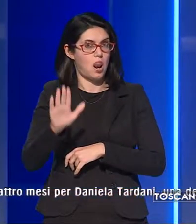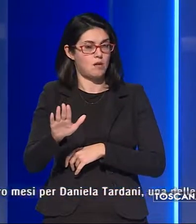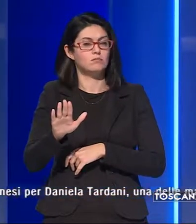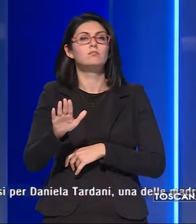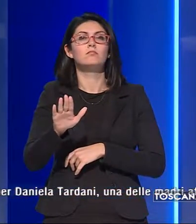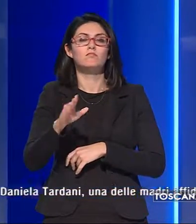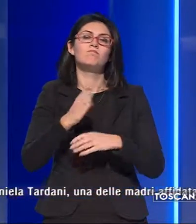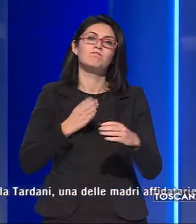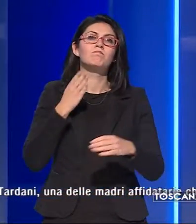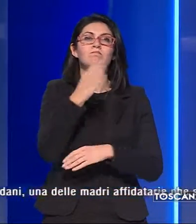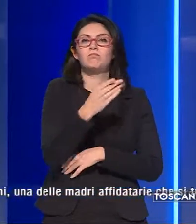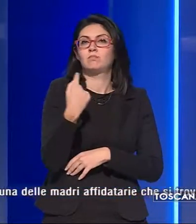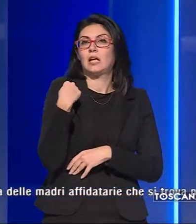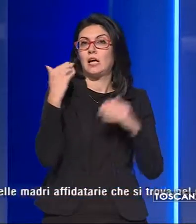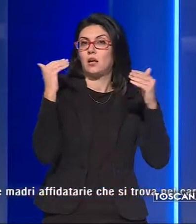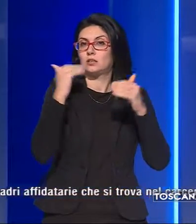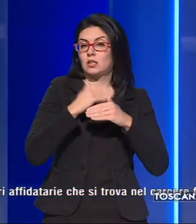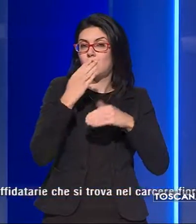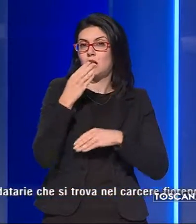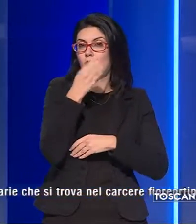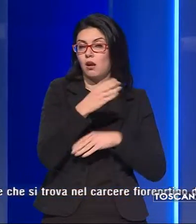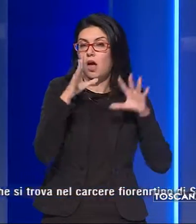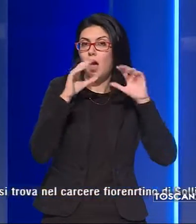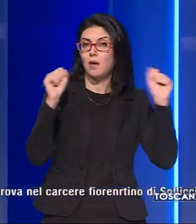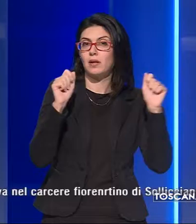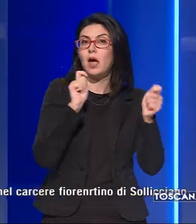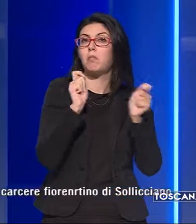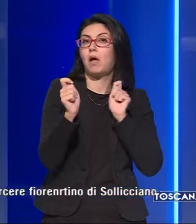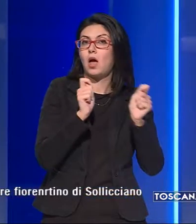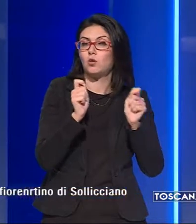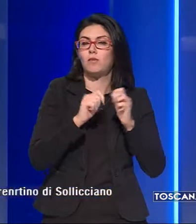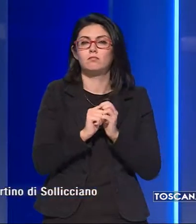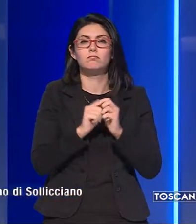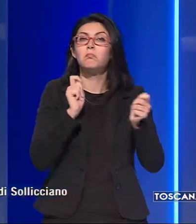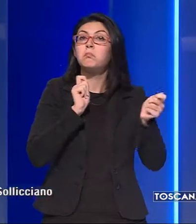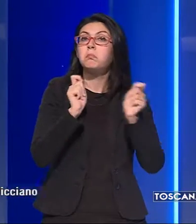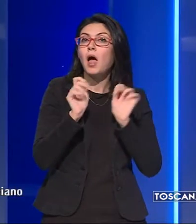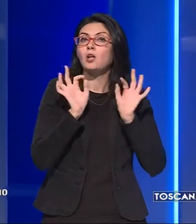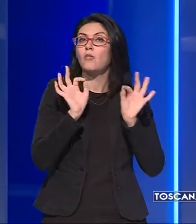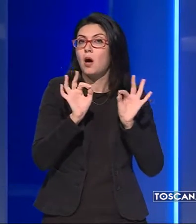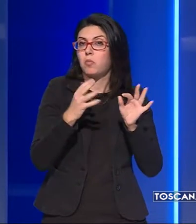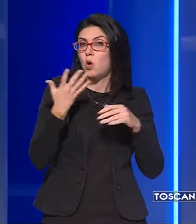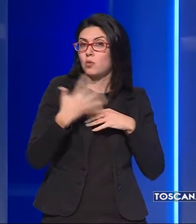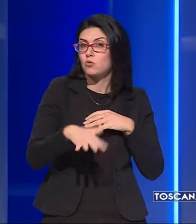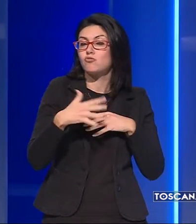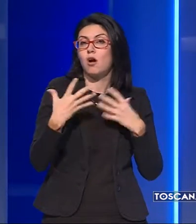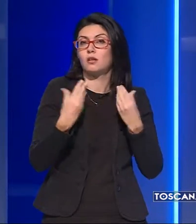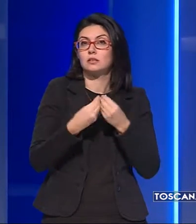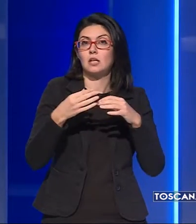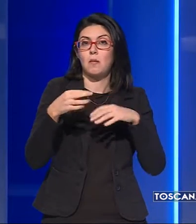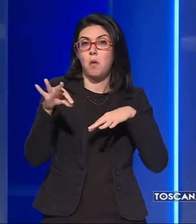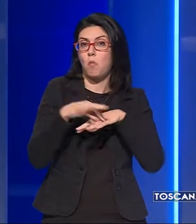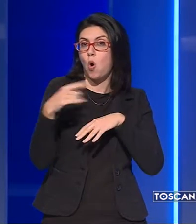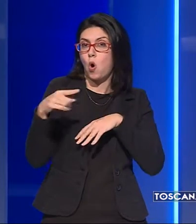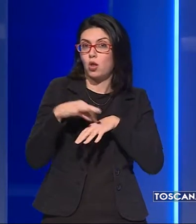si è consegnato ieri sera ai carabinieri di Padova, città nella quale si è recato accompagnato dalla